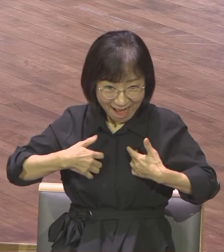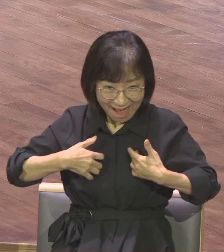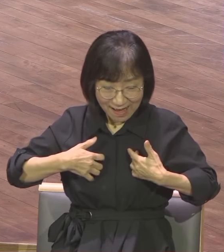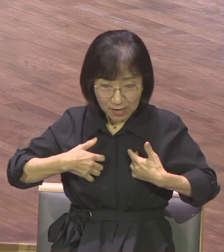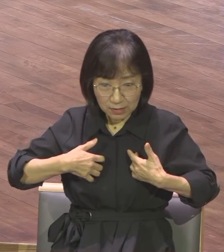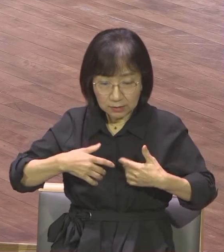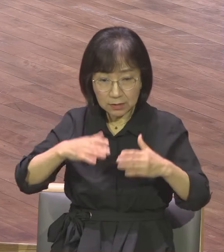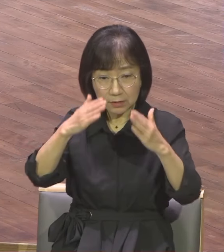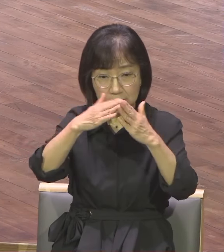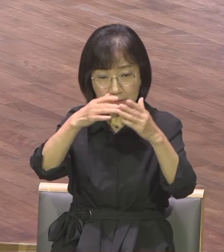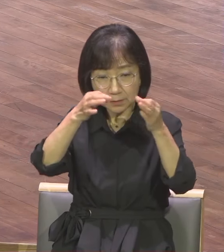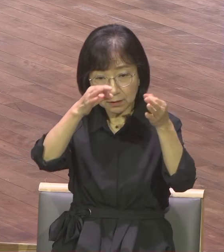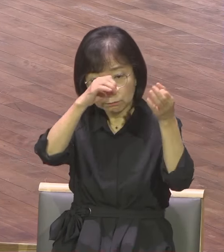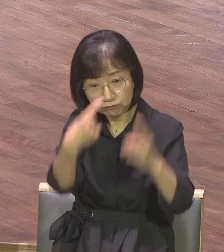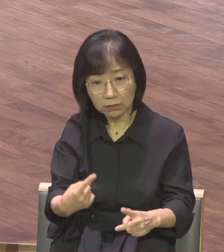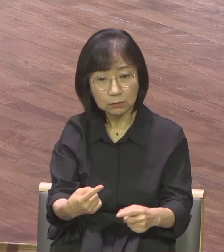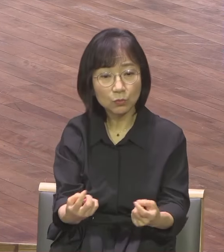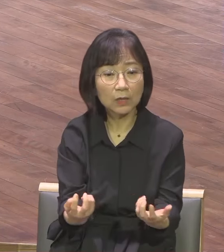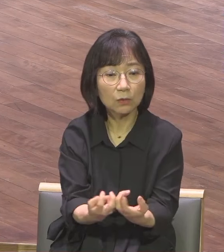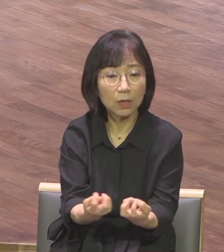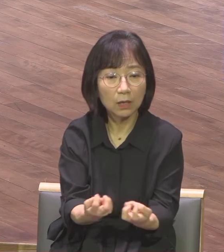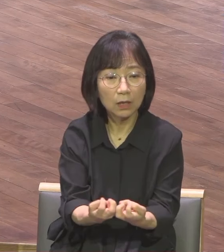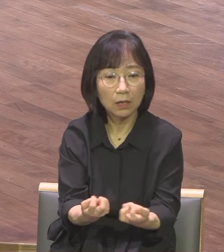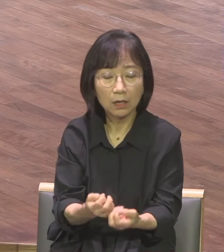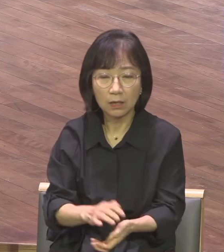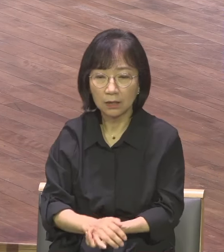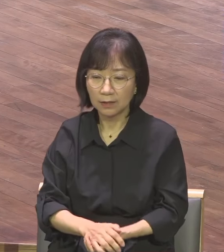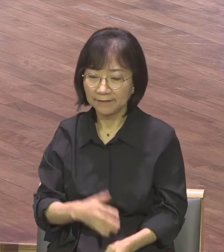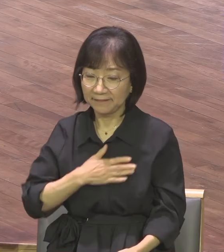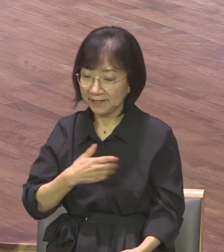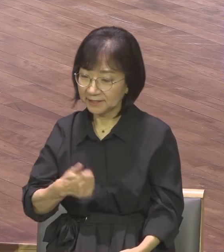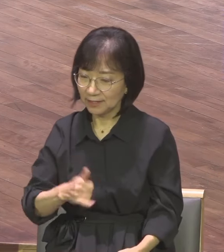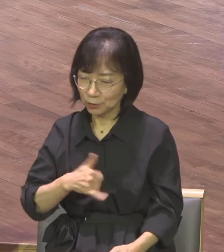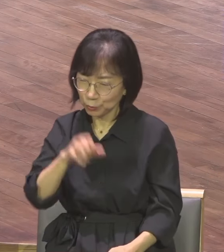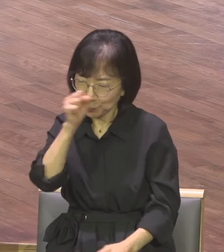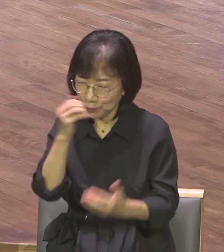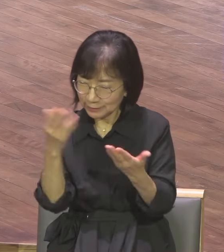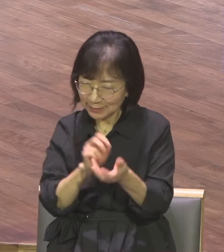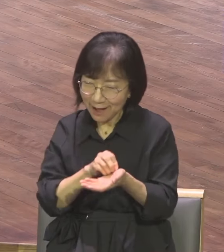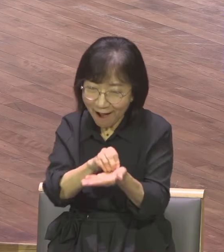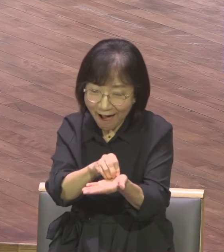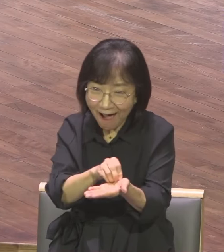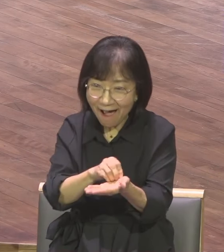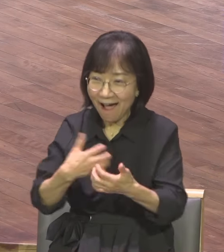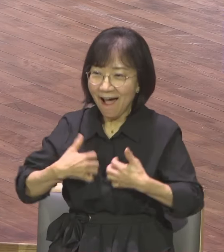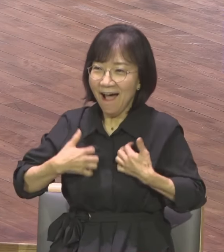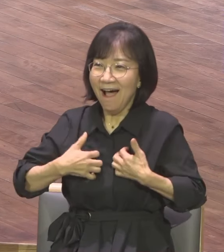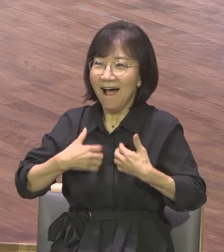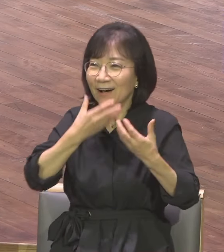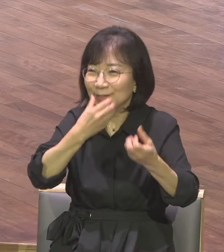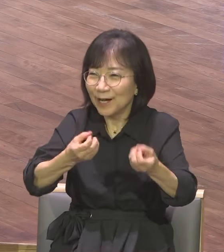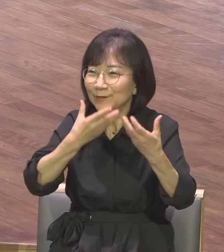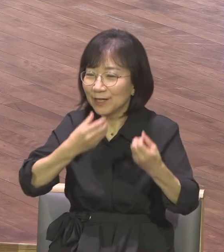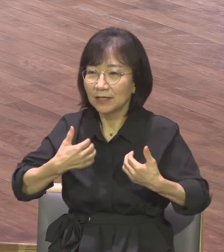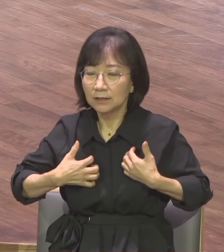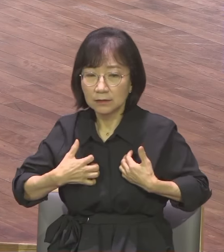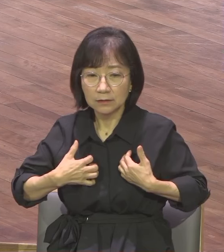자녀가 좋은 직장 갔습니다 이것이 우리 춤추게 합니까? 기뻐할 수 있죠 축하해줘야 됩니다 그건